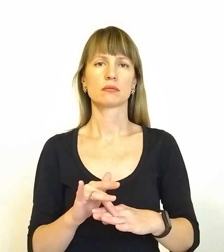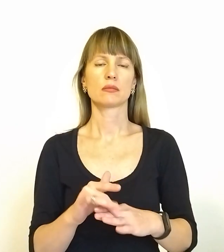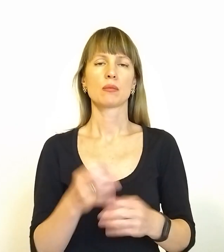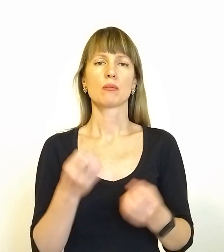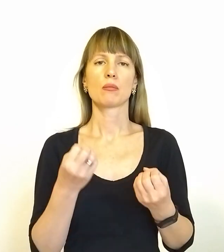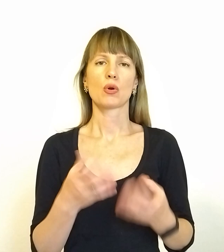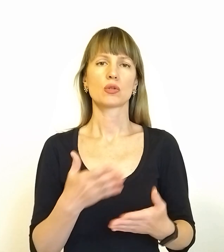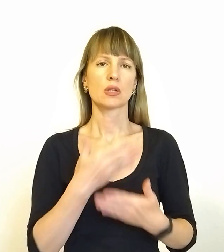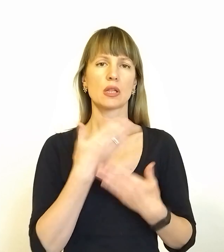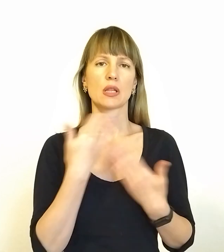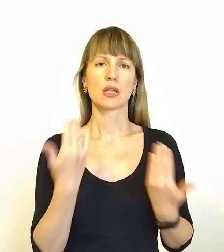не существует.